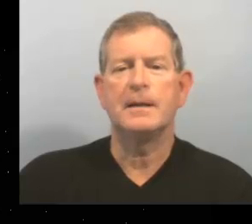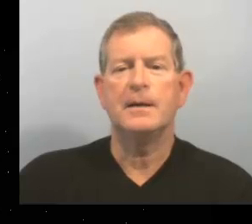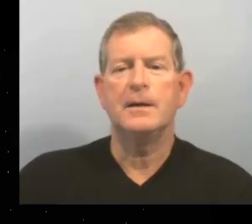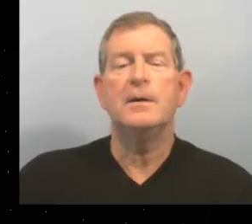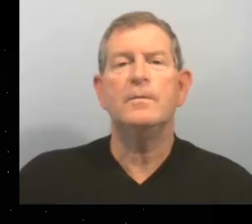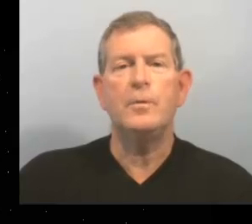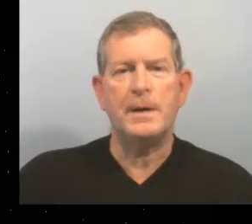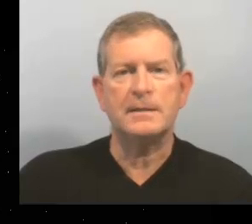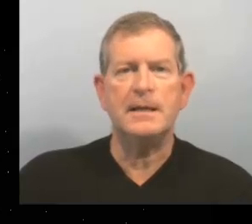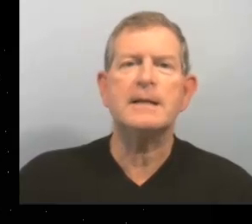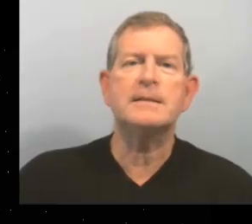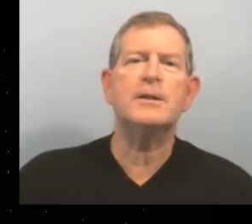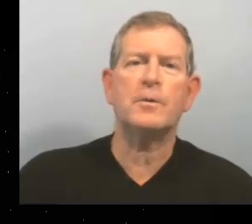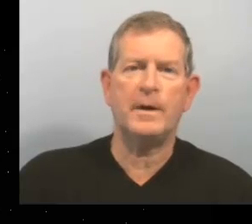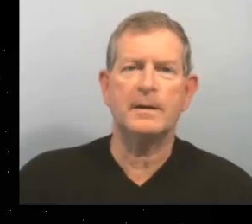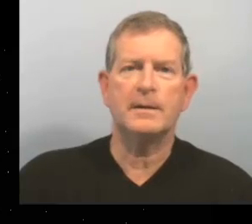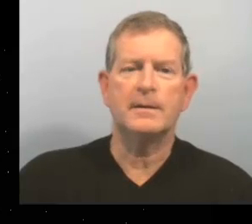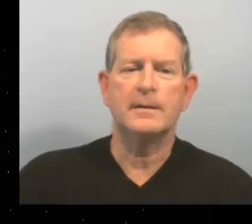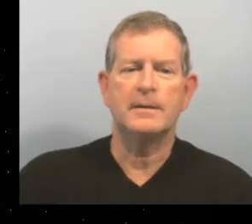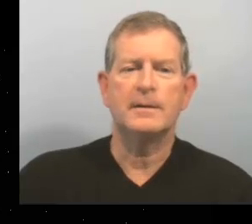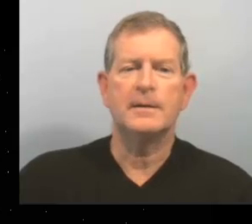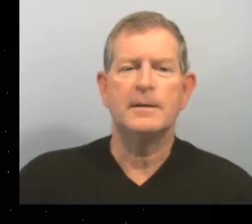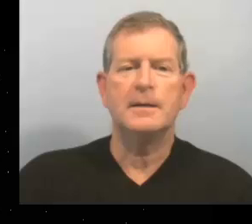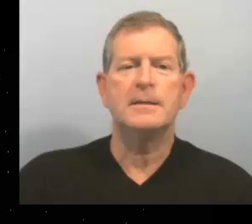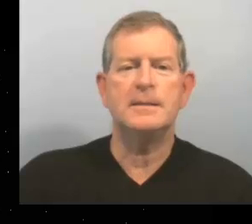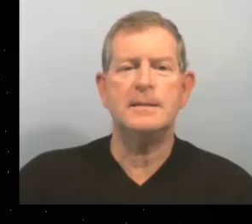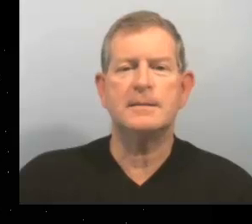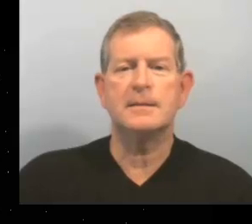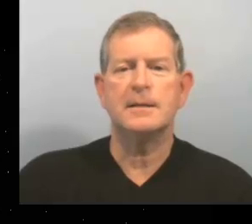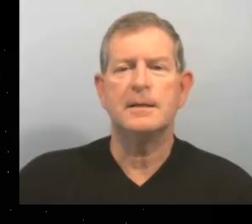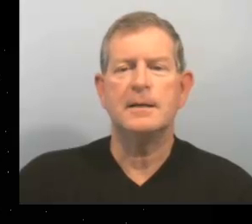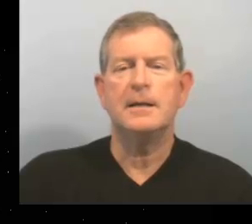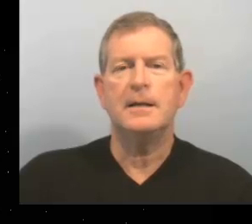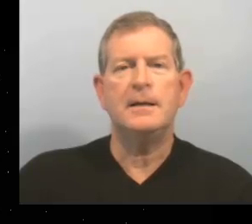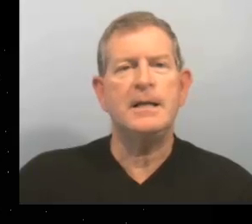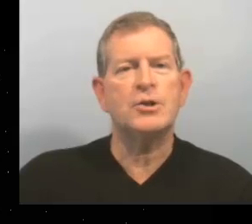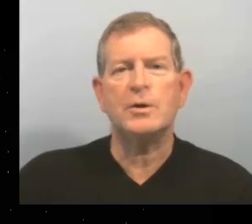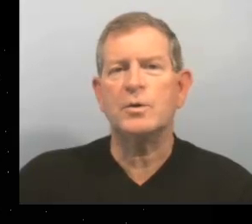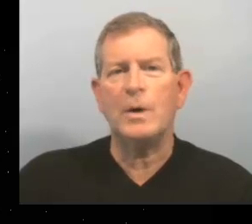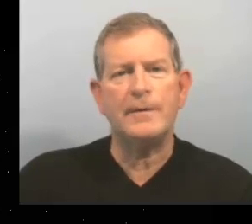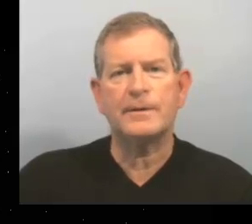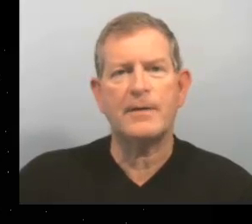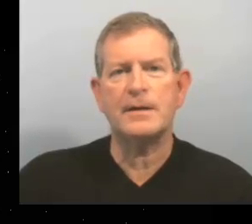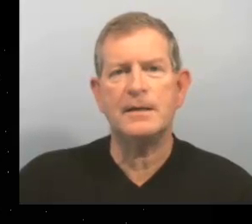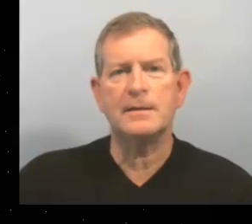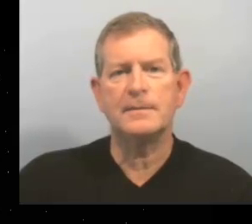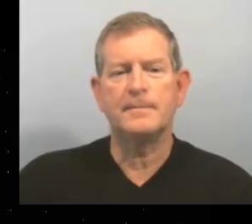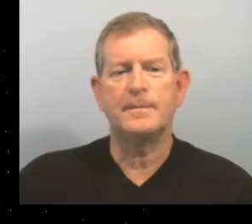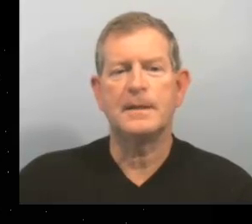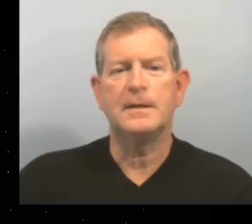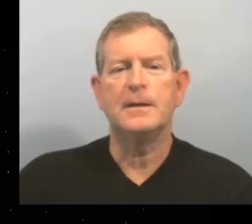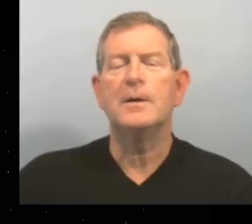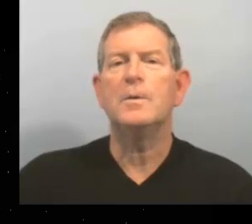Vous partez à sept heures vingt Dix Les gens doivent travailler